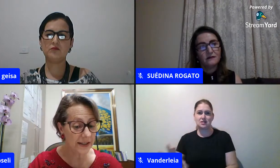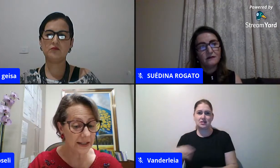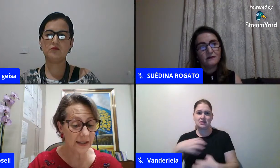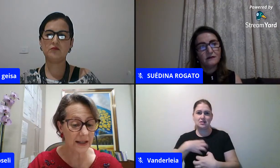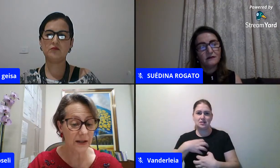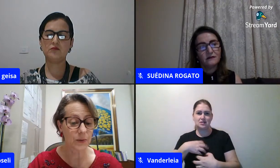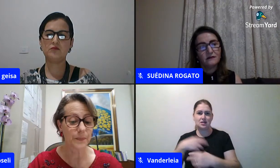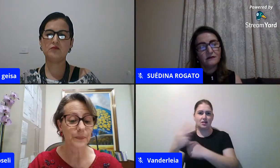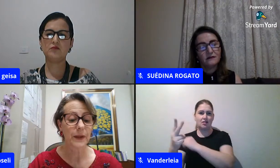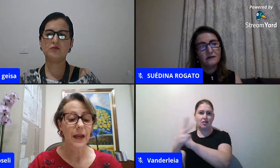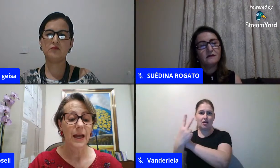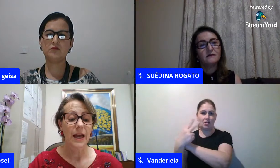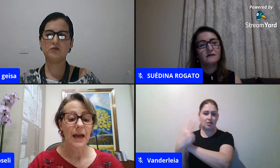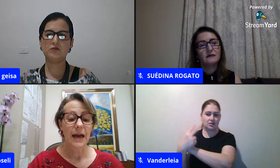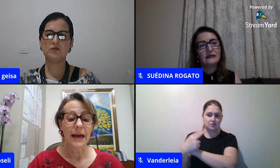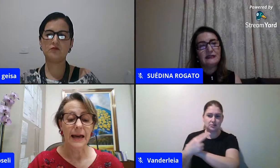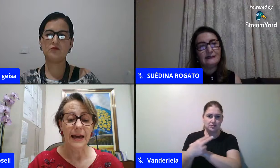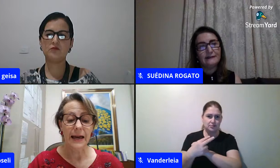normatização